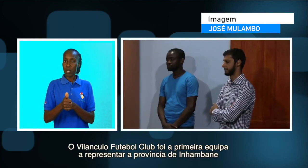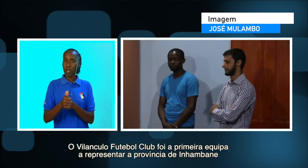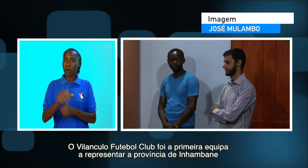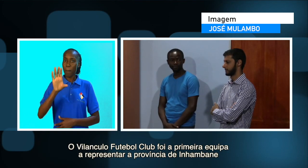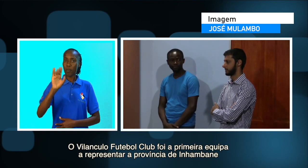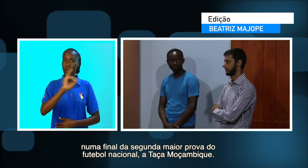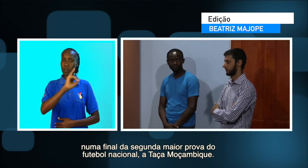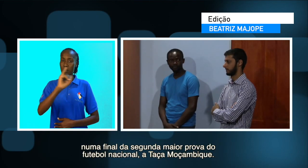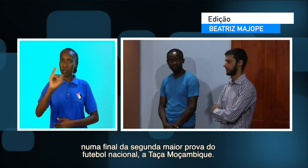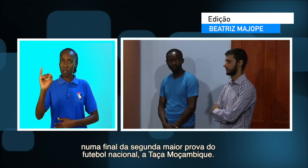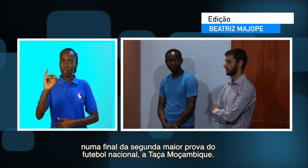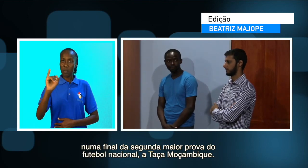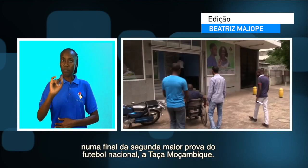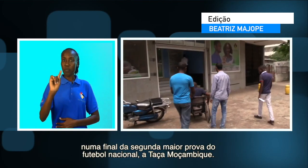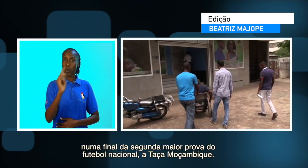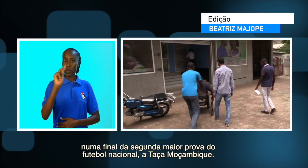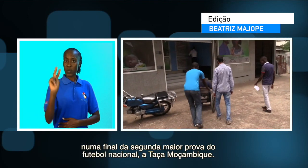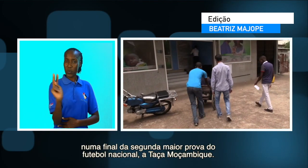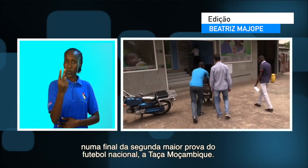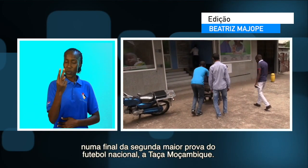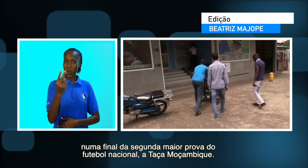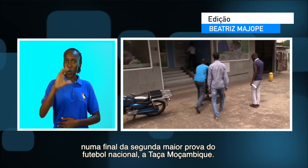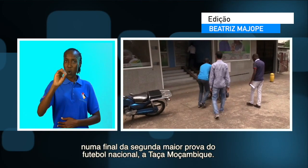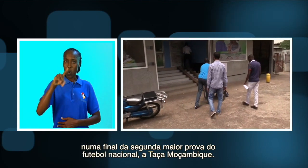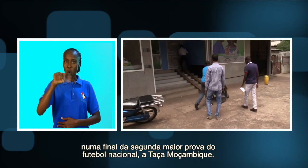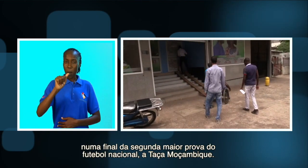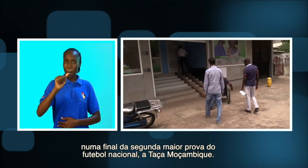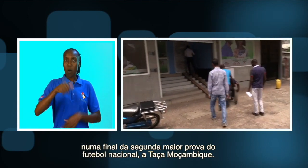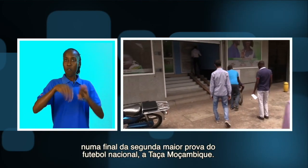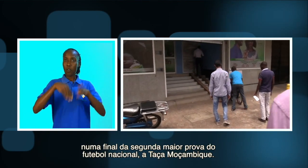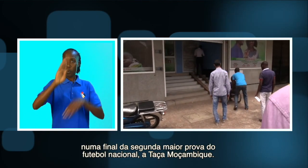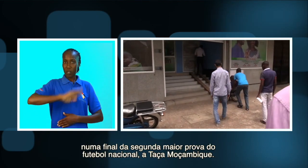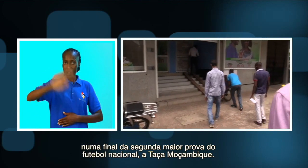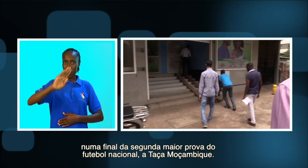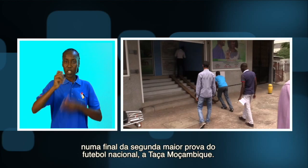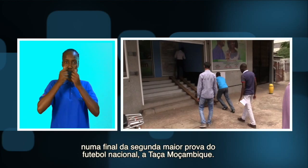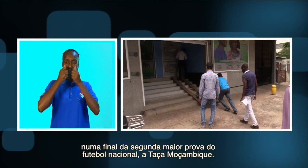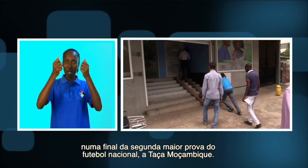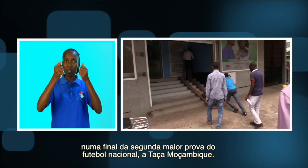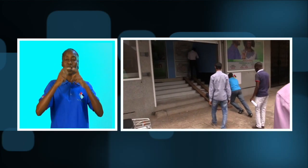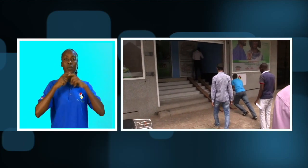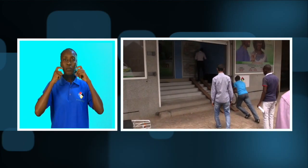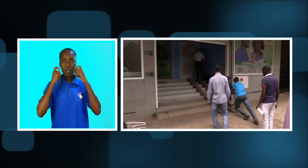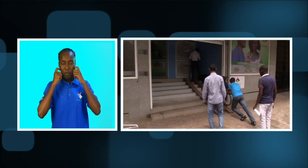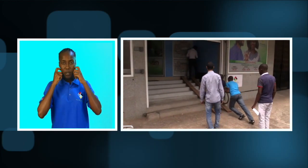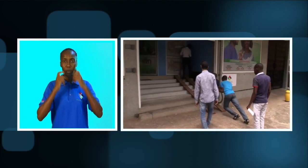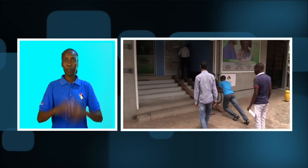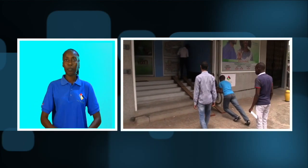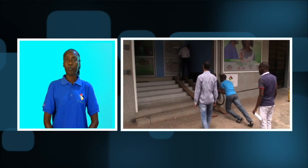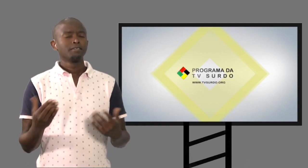província de Iambano numa final da segunda maior prova de futebol nacional, a Taça de Moçambique.